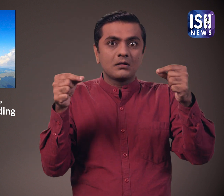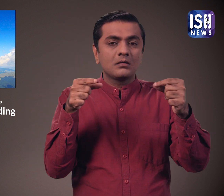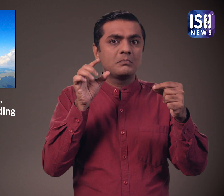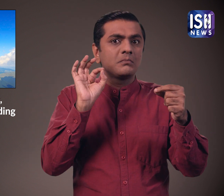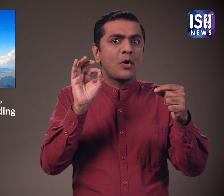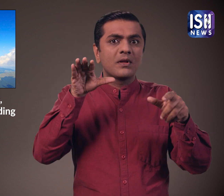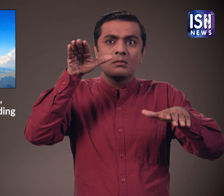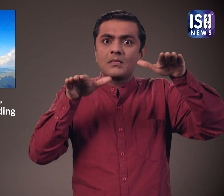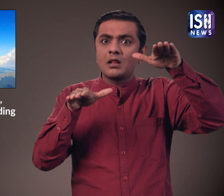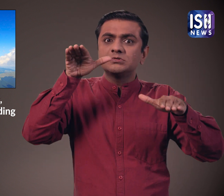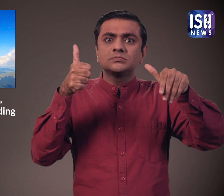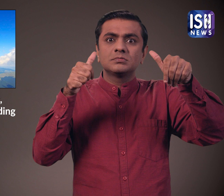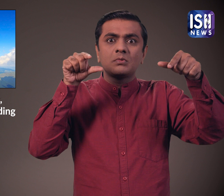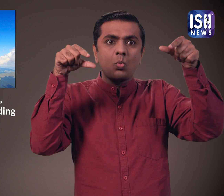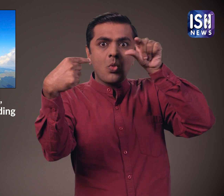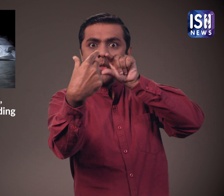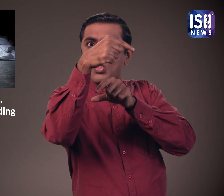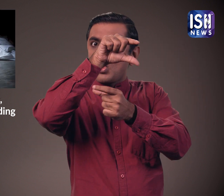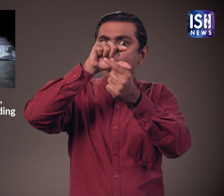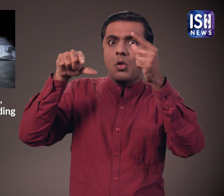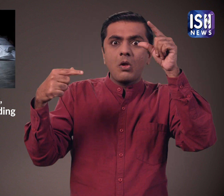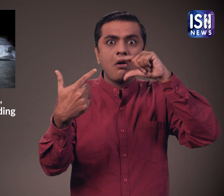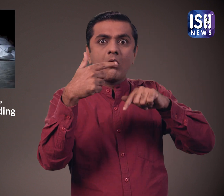जिसकी वज़से वो जमीन पर गिर पड़े